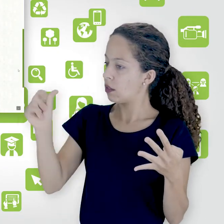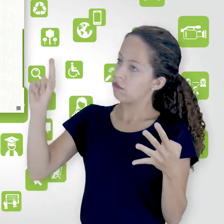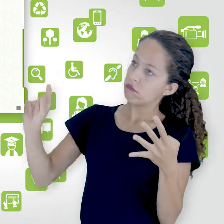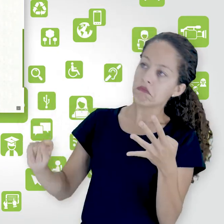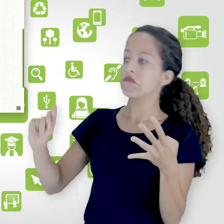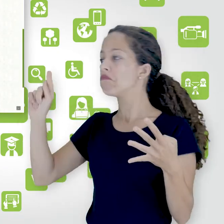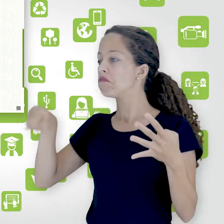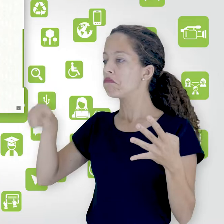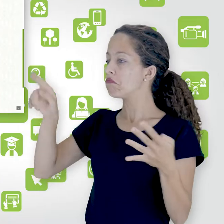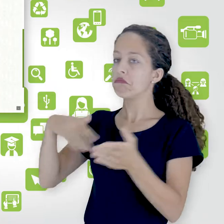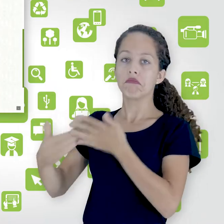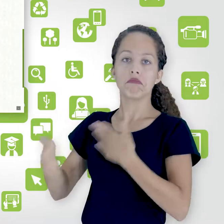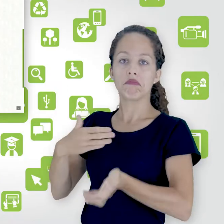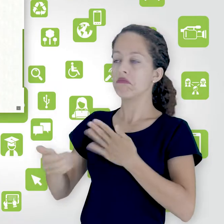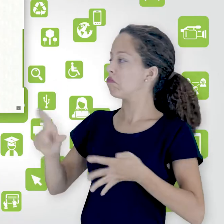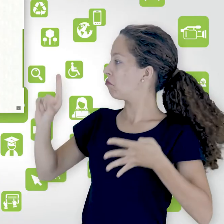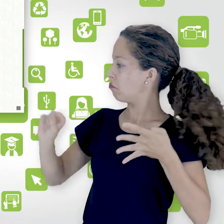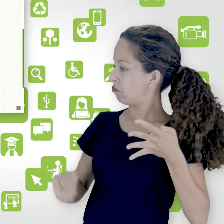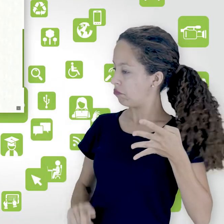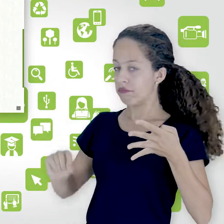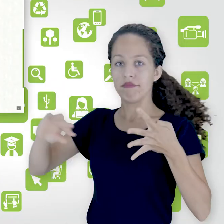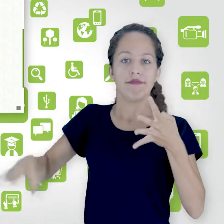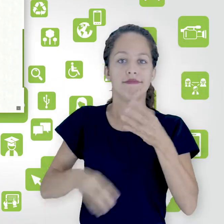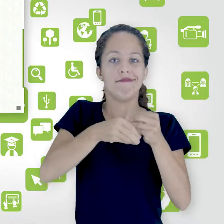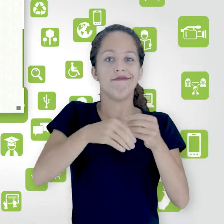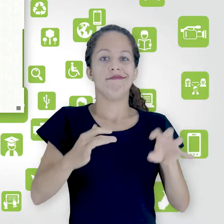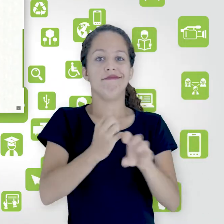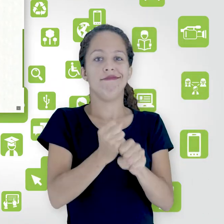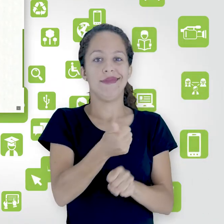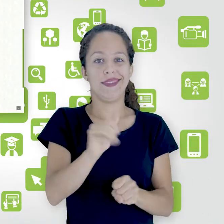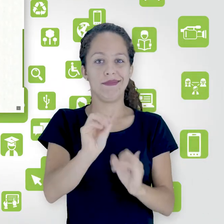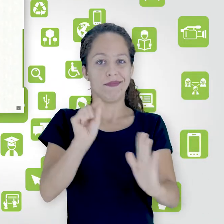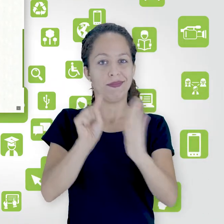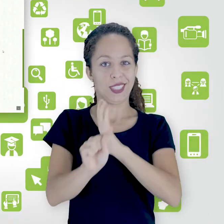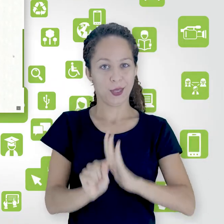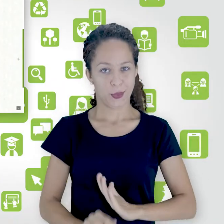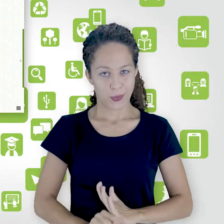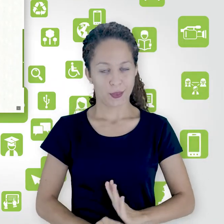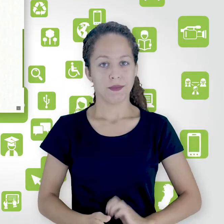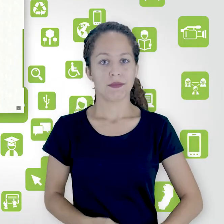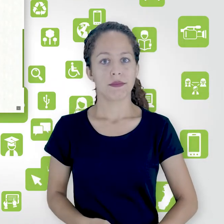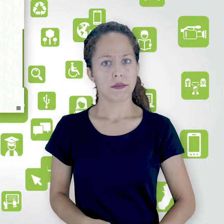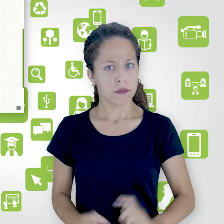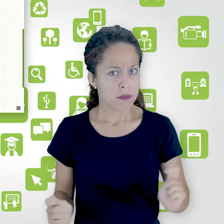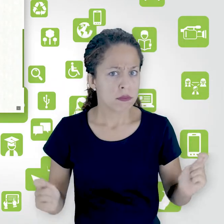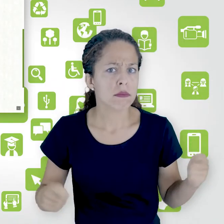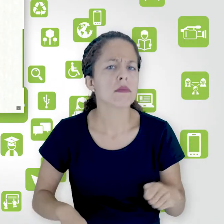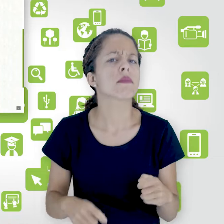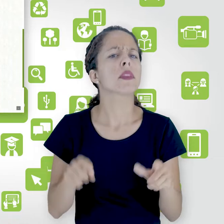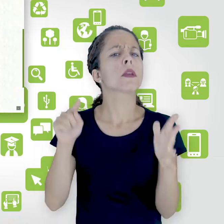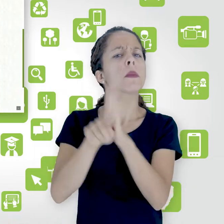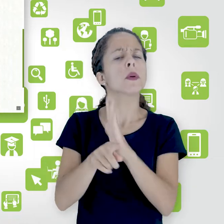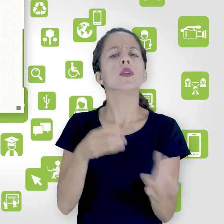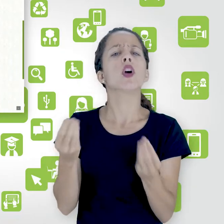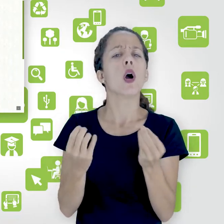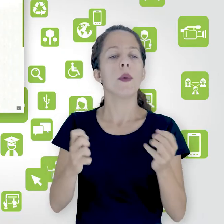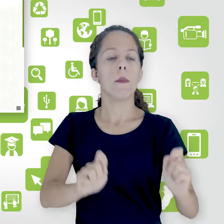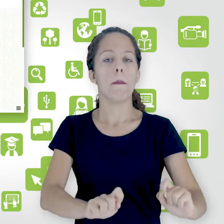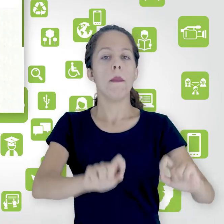ao 10, pergunta aleatória da categoria. E é possível organizar essas questões em páginas. Para